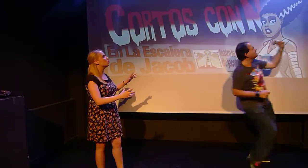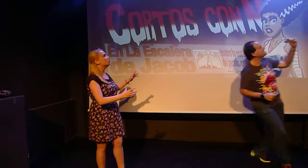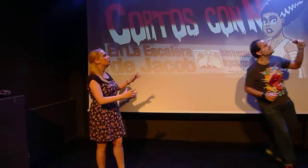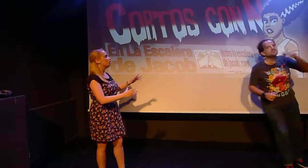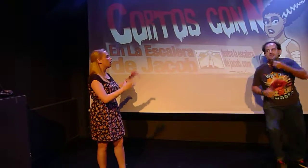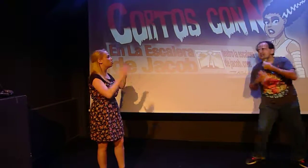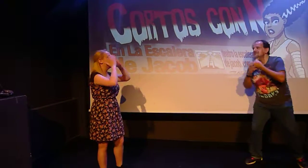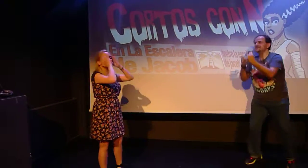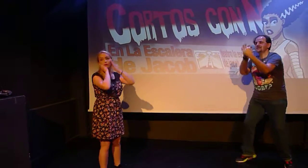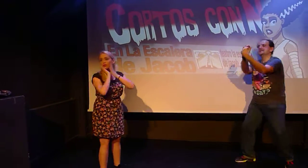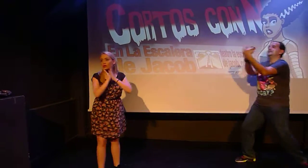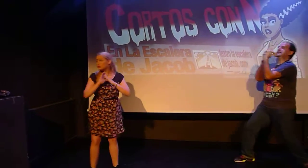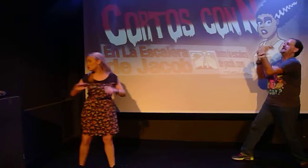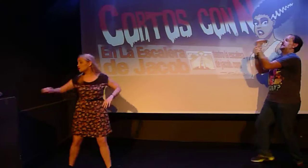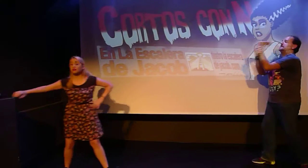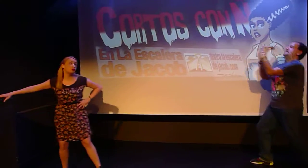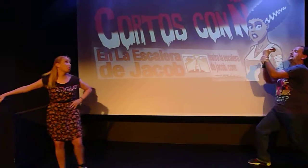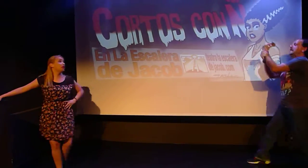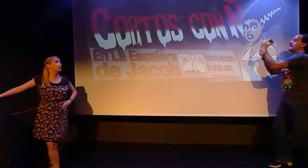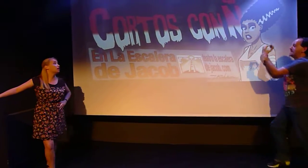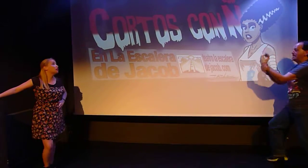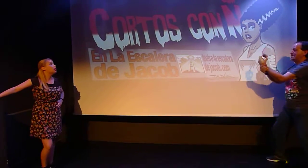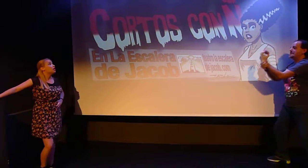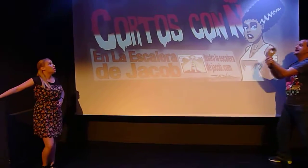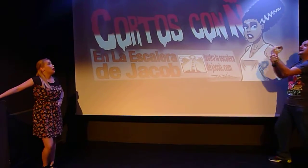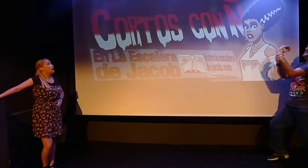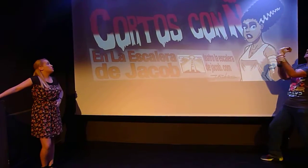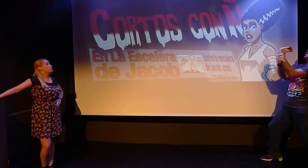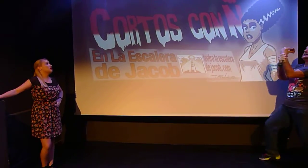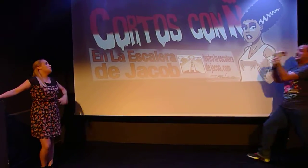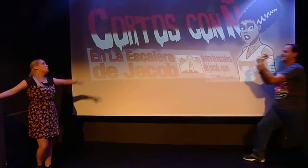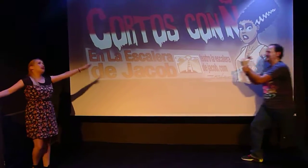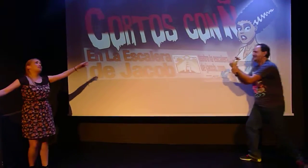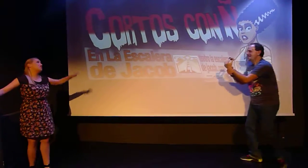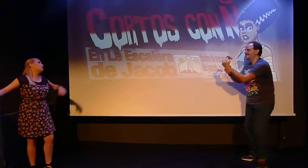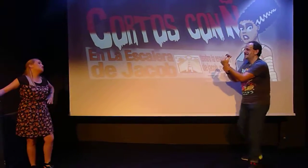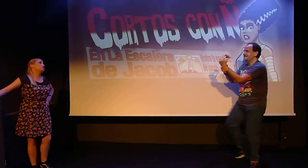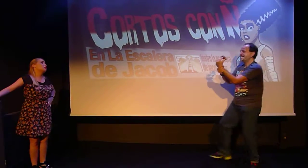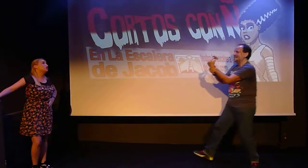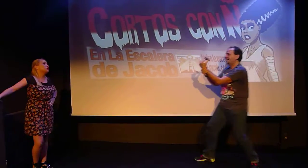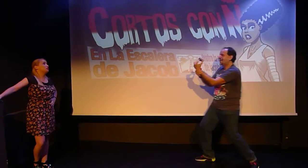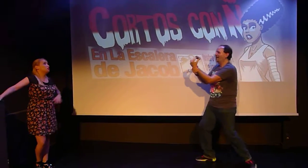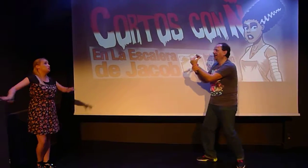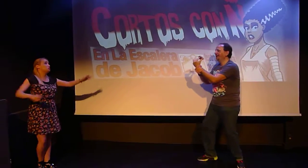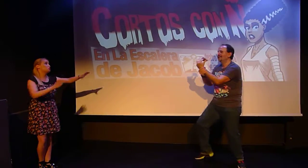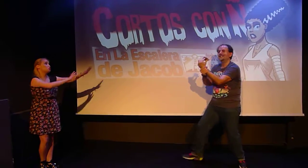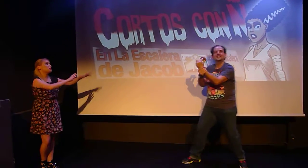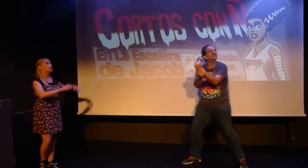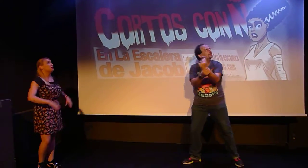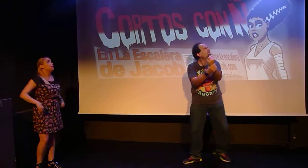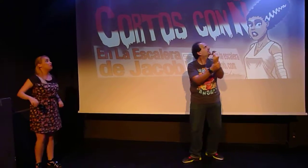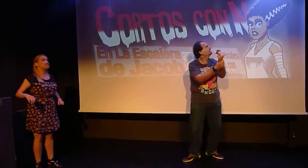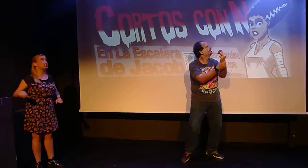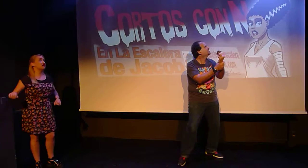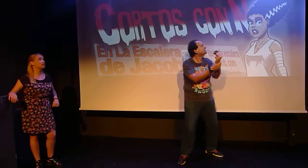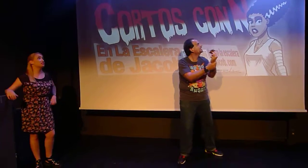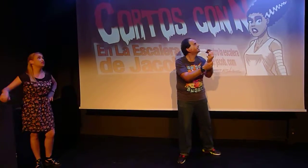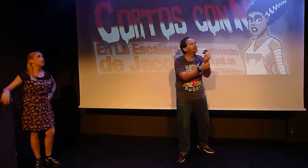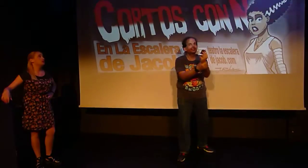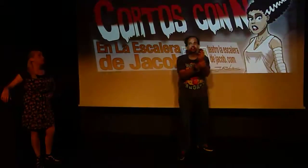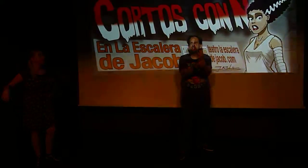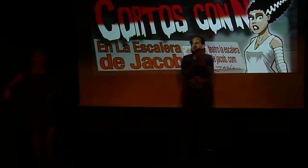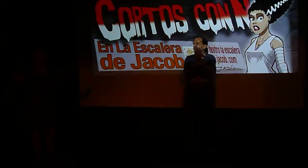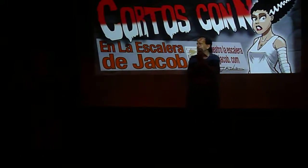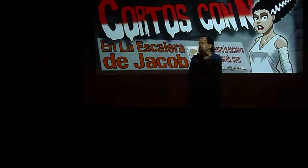Hologramas o... Ay, José Luis, por favor, ¿qué pasa? Anticuada. Eh, Sonia, come algo ya, por favor, también, no sé, lo que sea.